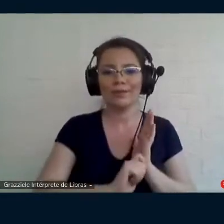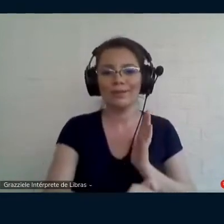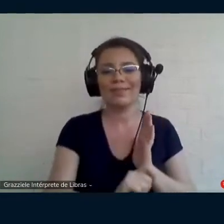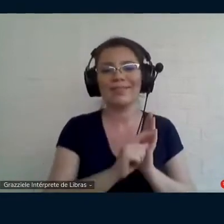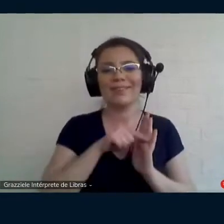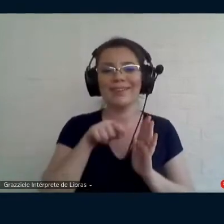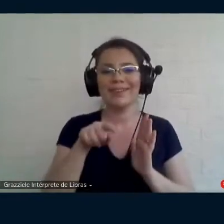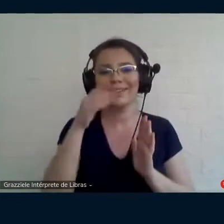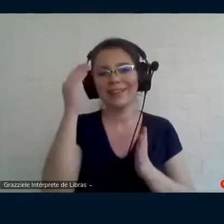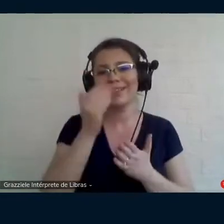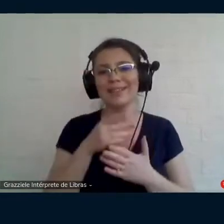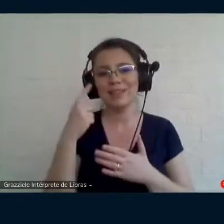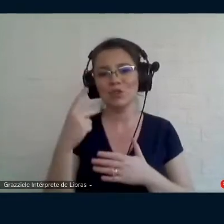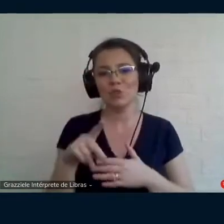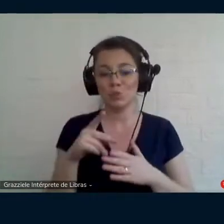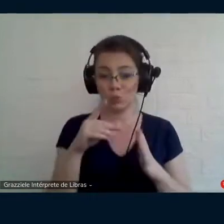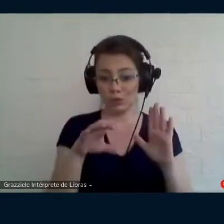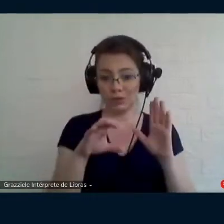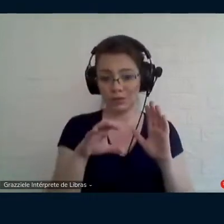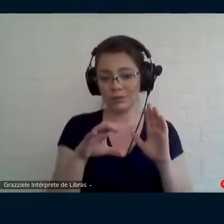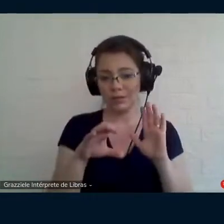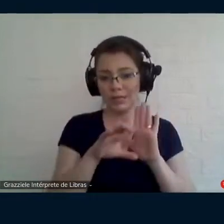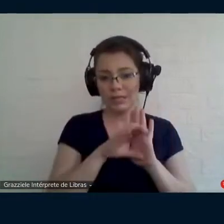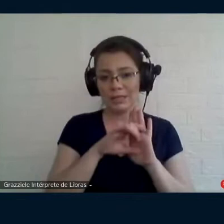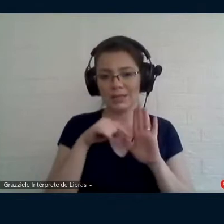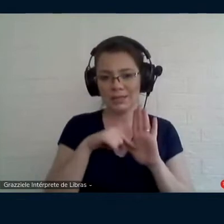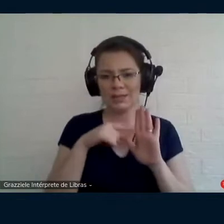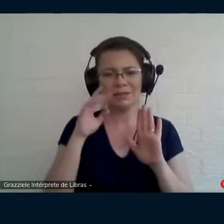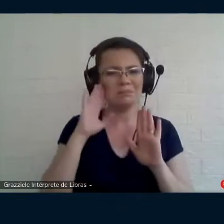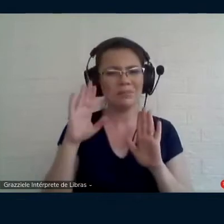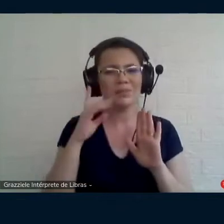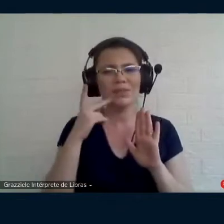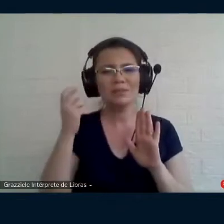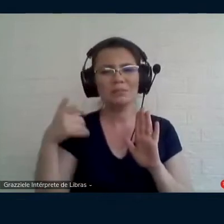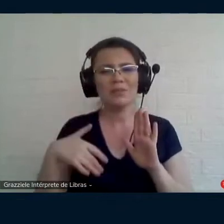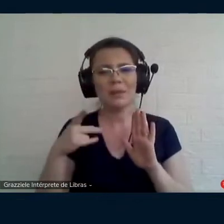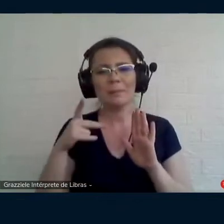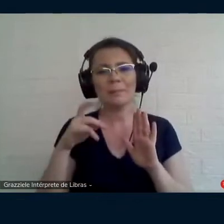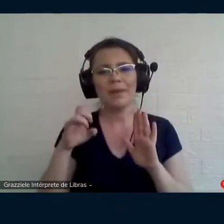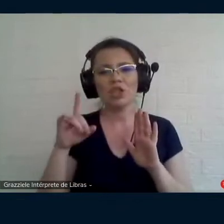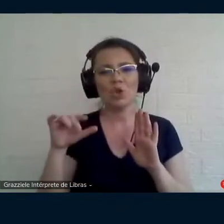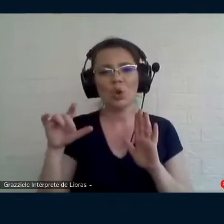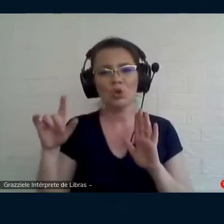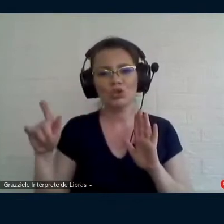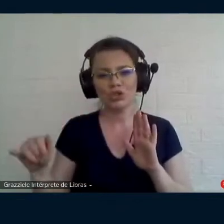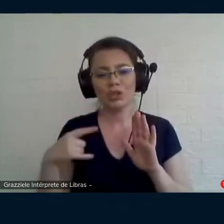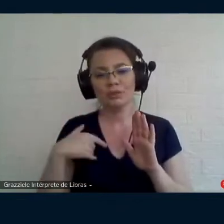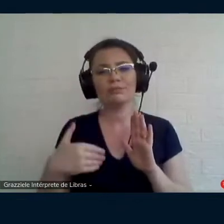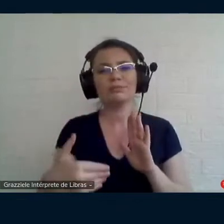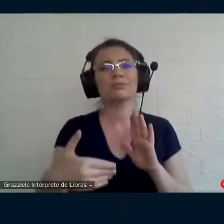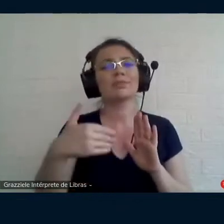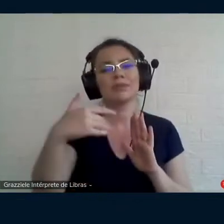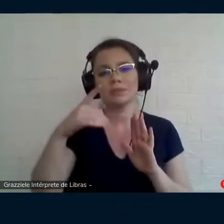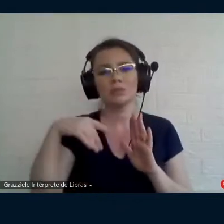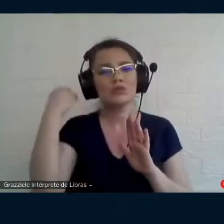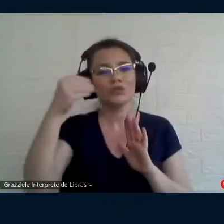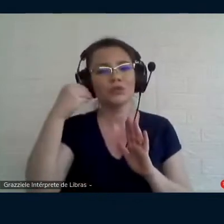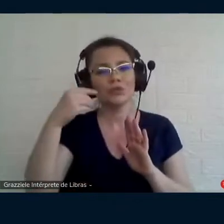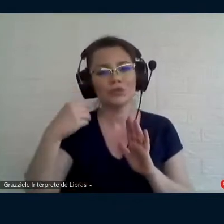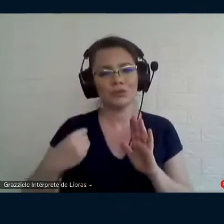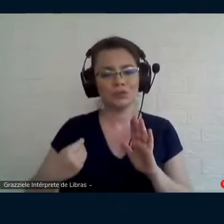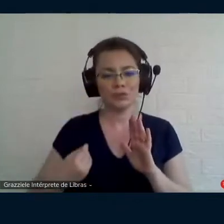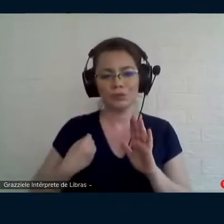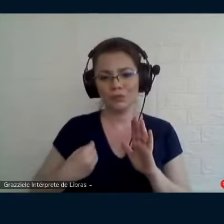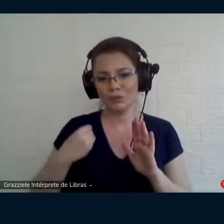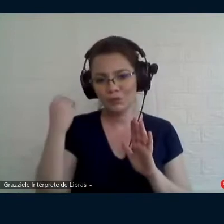ela tem esse capítulo especialmente quando você explica a pedologia depois mais adiante nas vivências ele